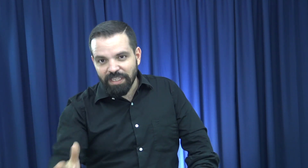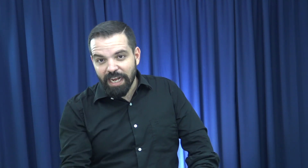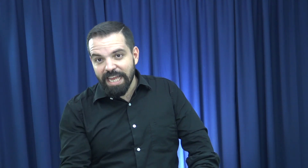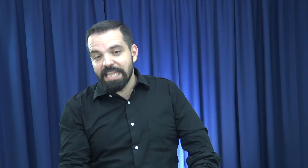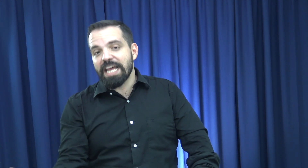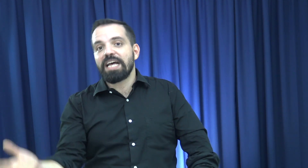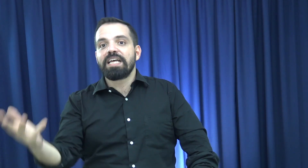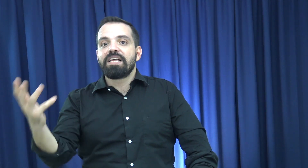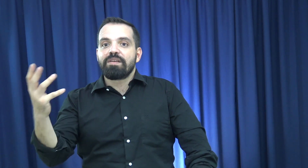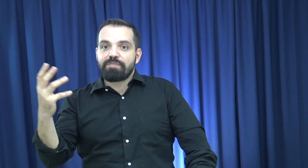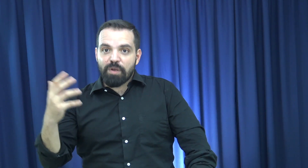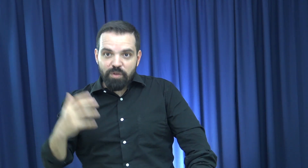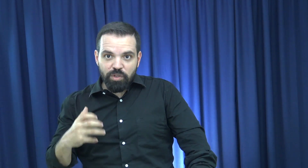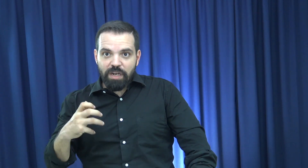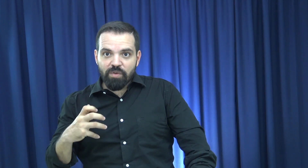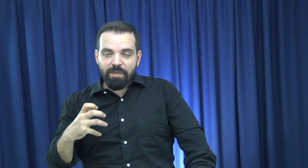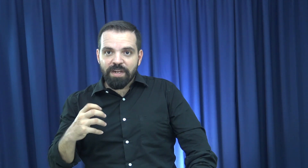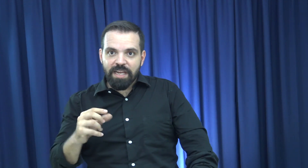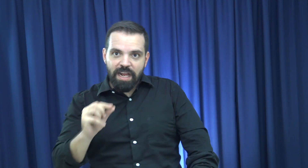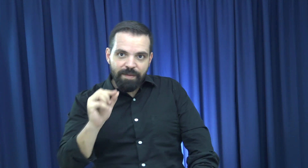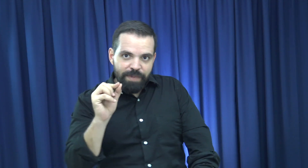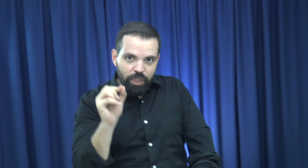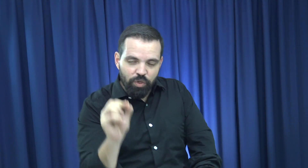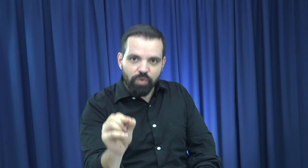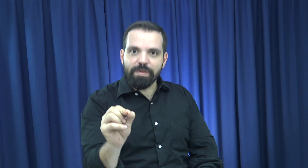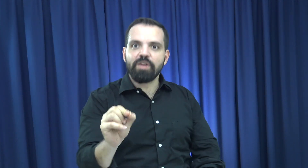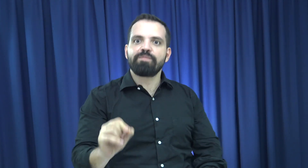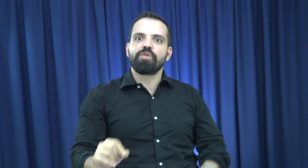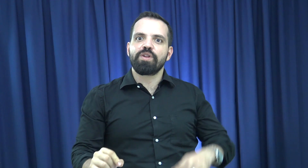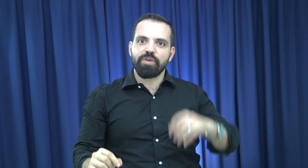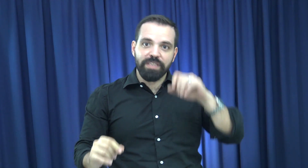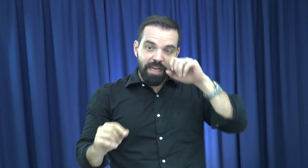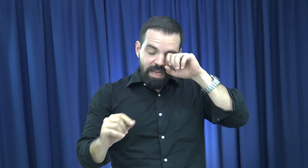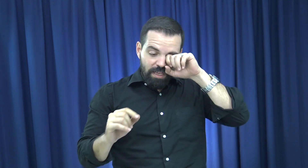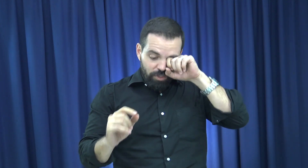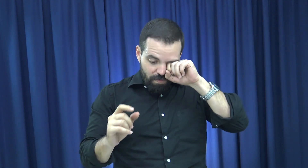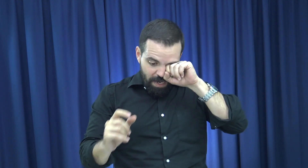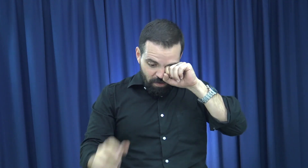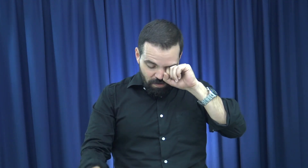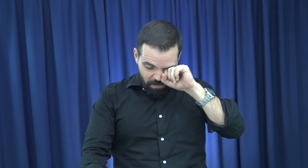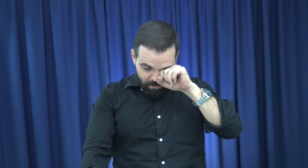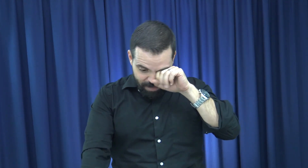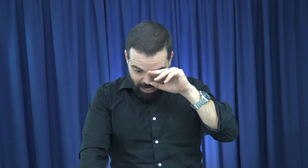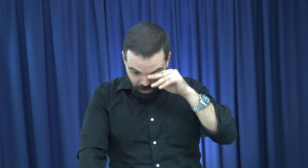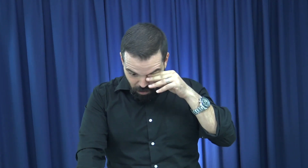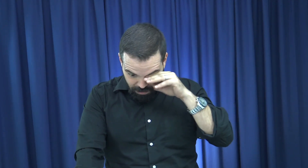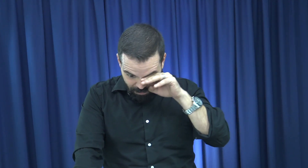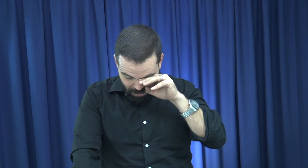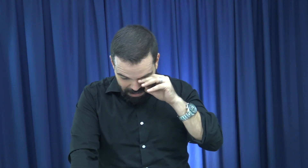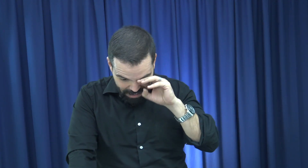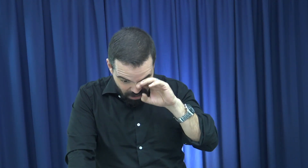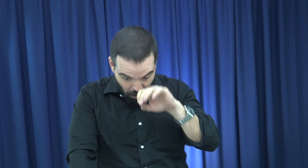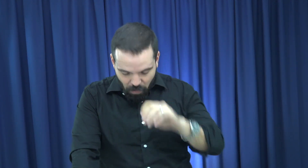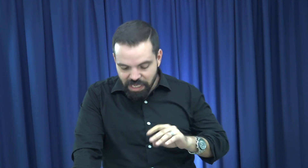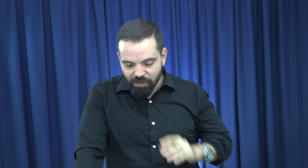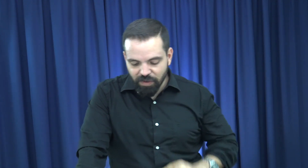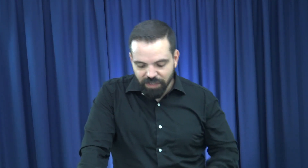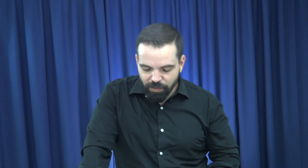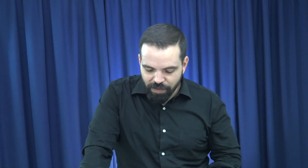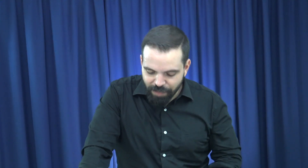en tragedia. Pero Dios de alguna manera metió su mano poderosa, su mano milagrosa. Así que Él nos cuida cuando estamos en